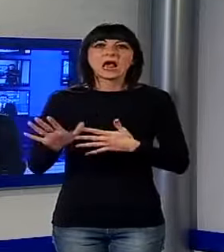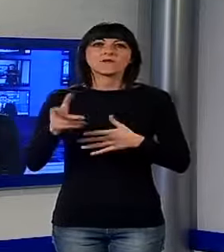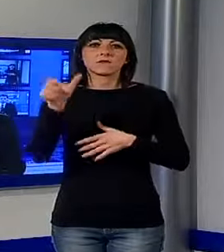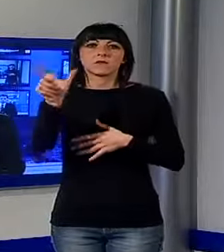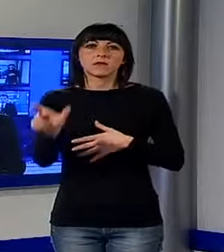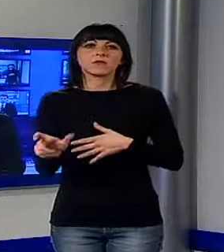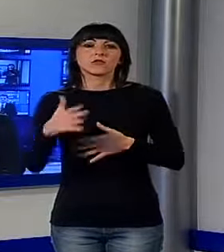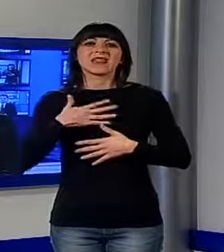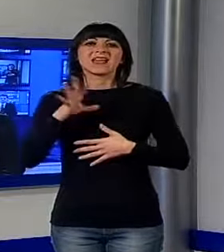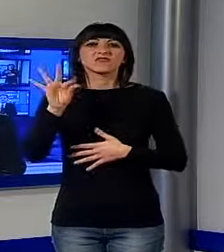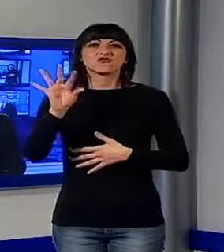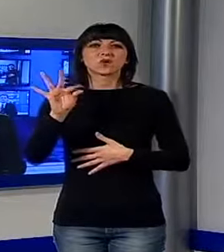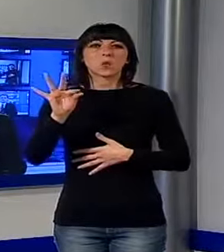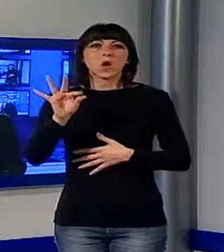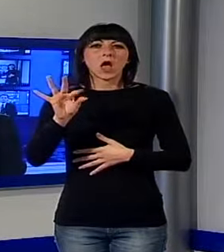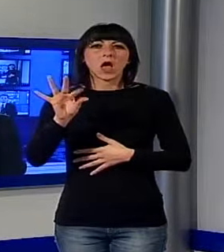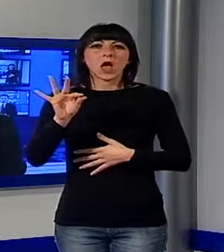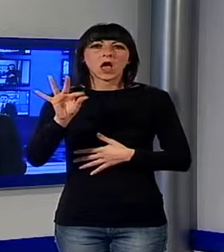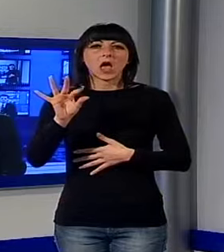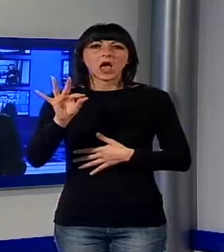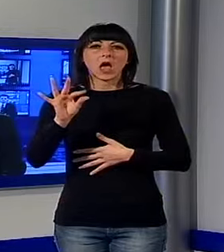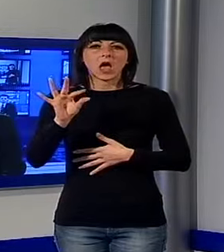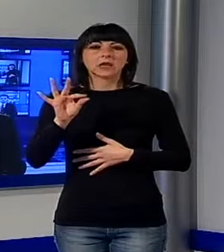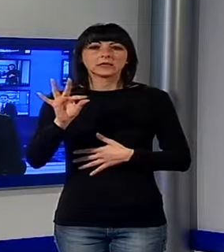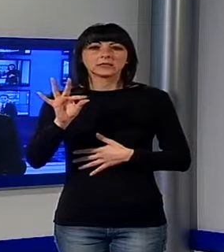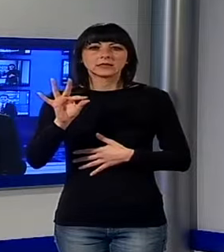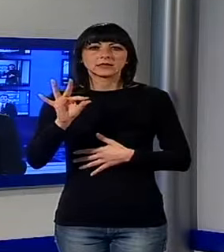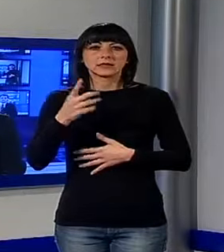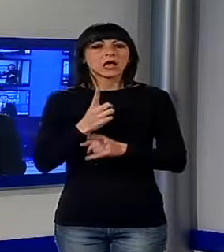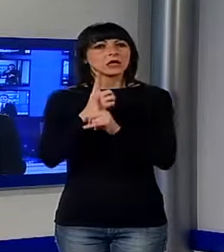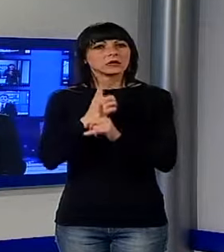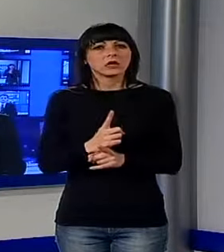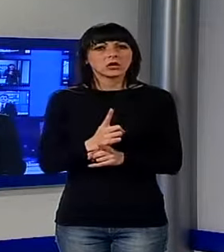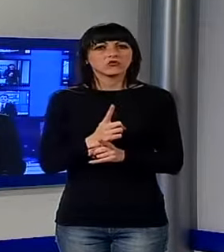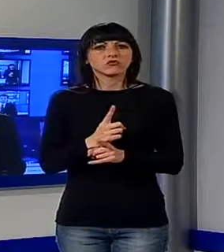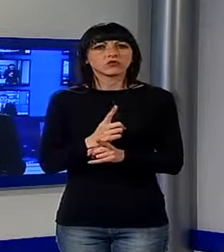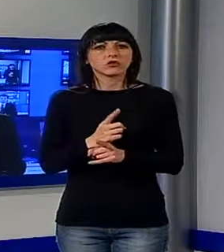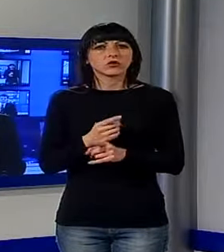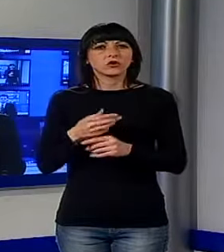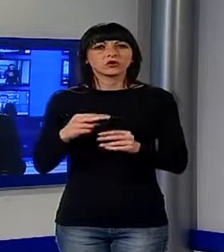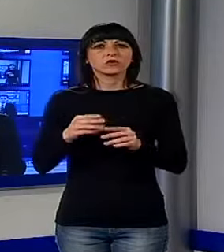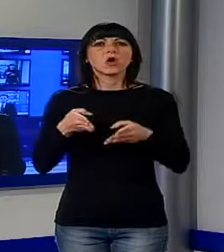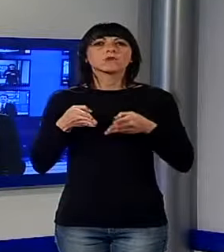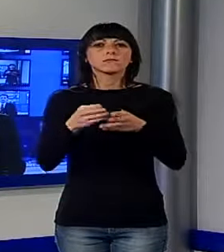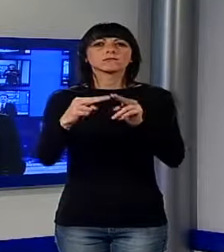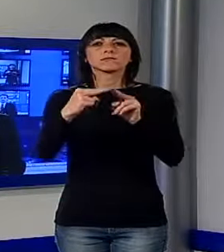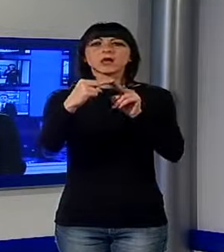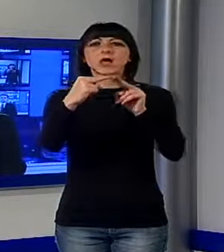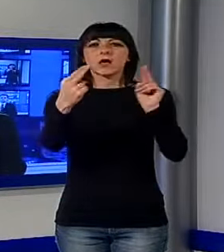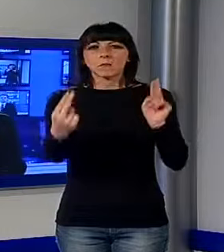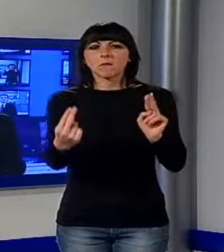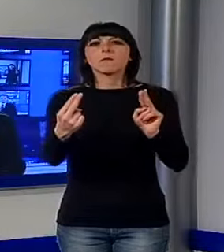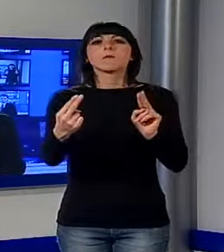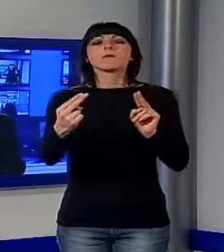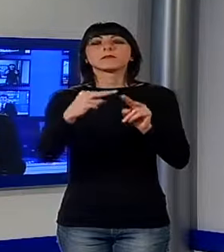circa 50 anni della zona che aveva deciso di gettarsi giù dal viadotto di Bozzano, sull'autostrada